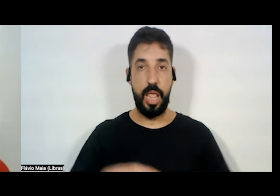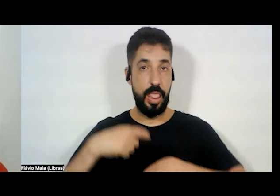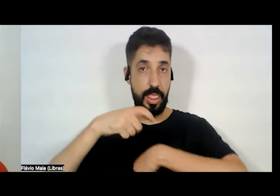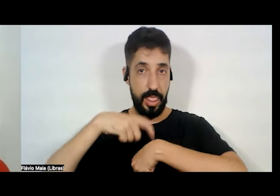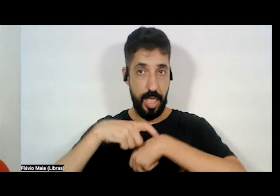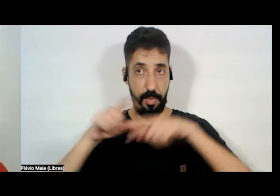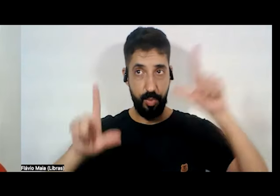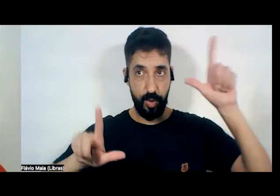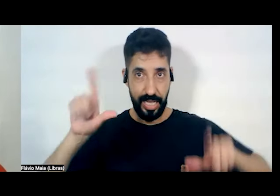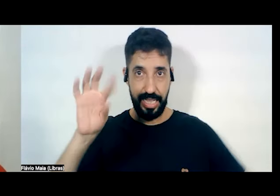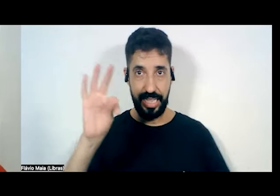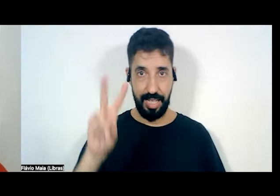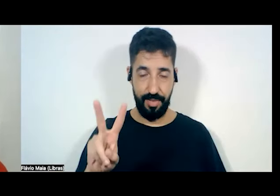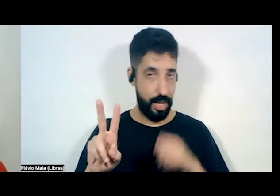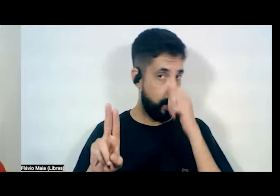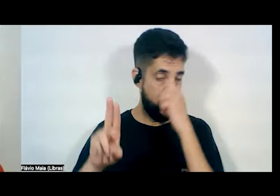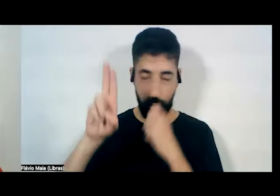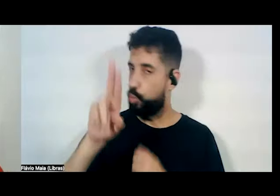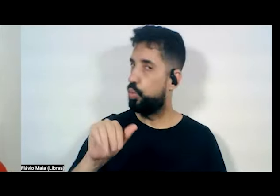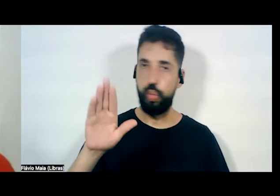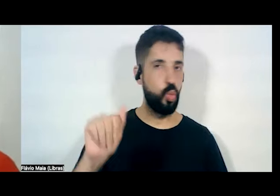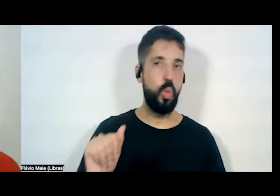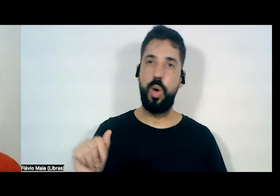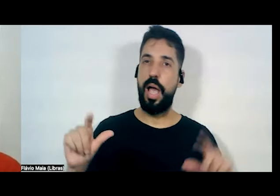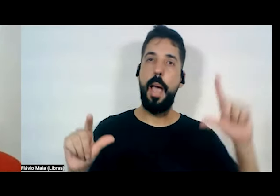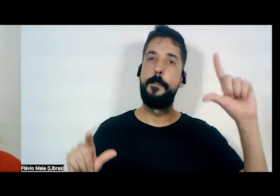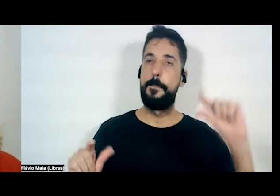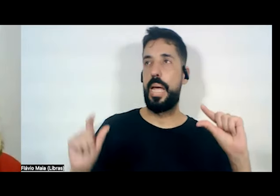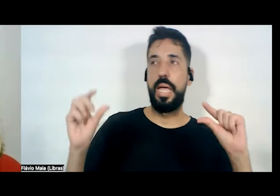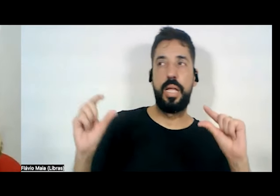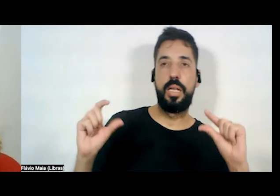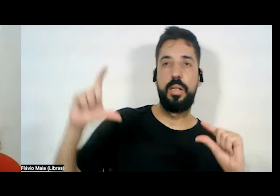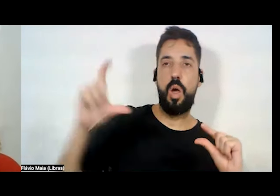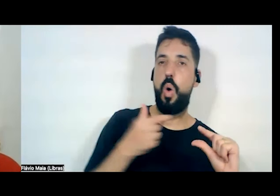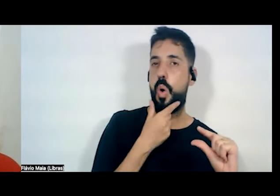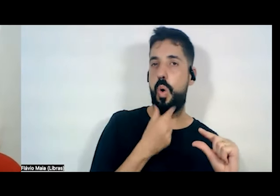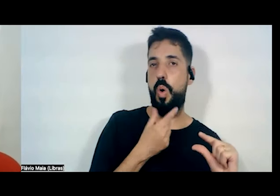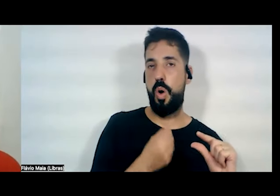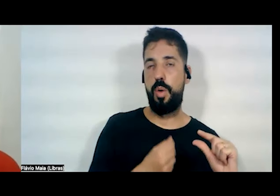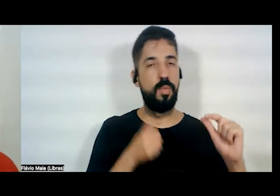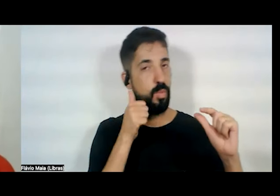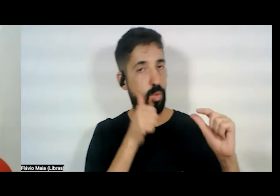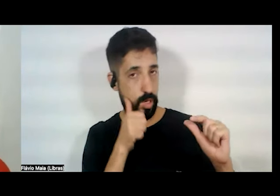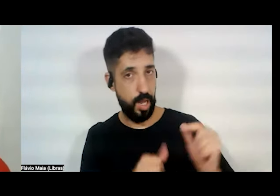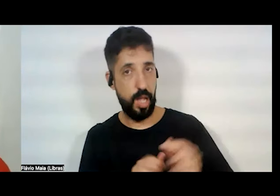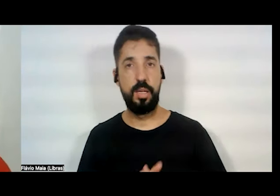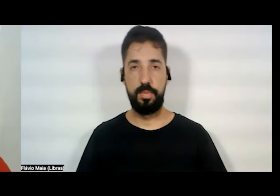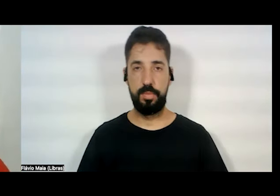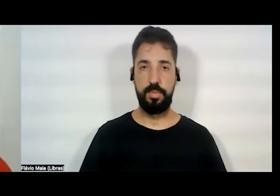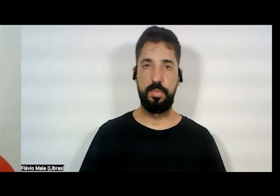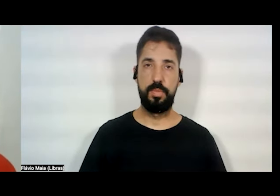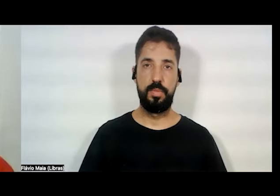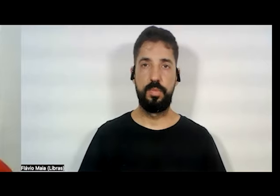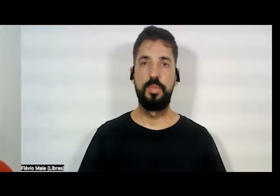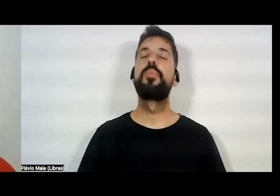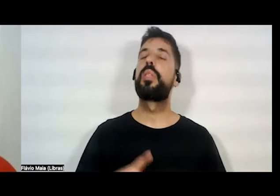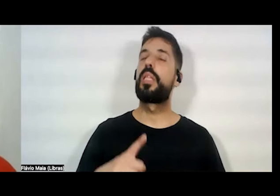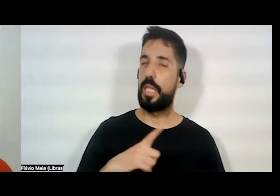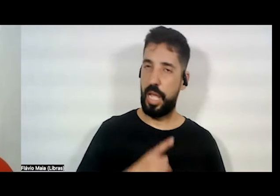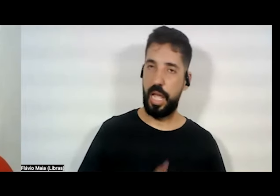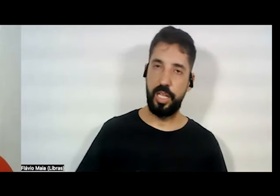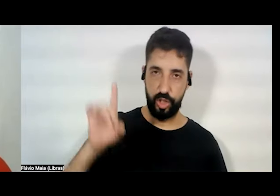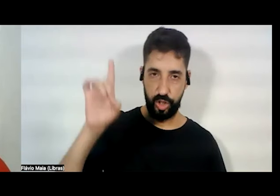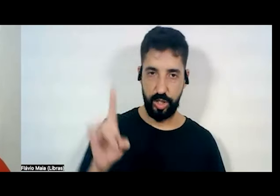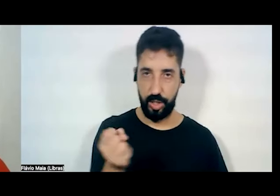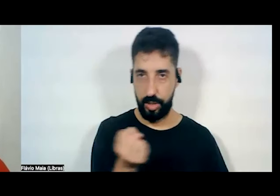nunca menos do que o número proporcional de mulheres. Nós temos direito a um número de